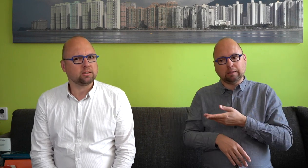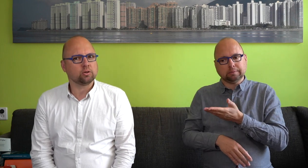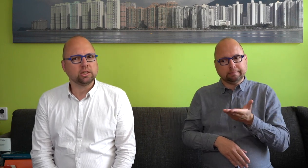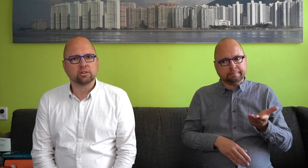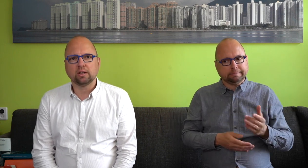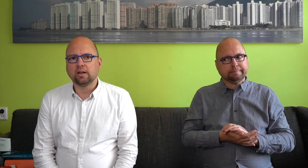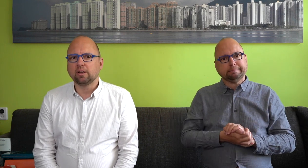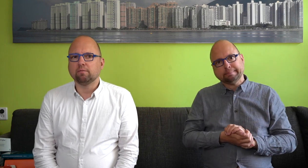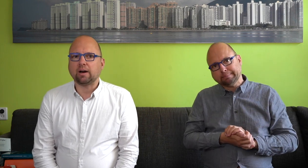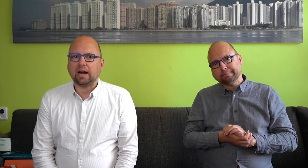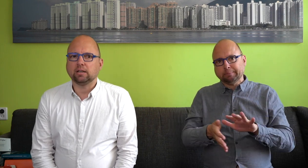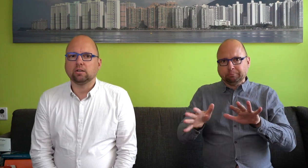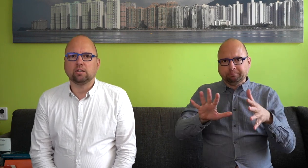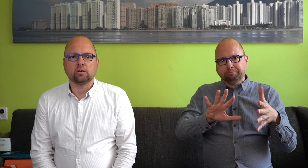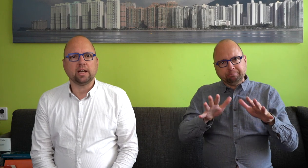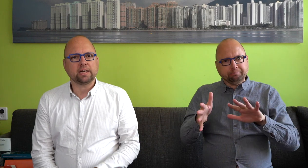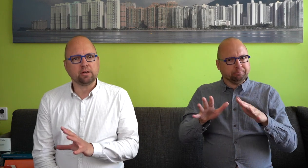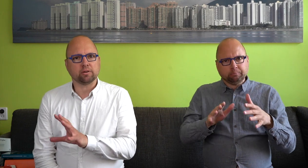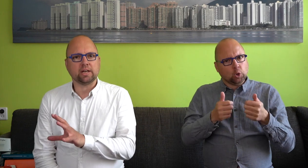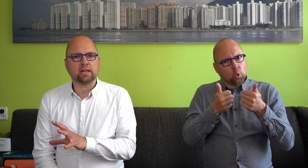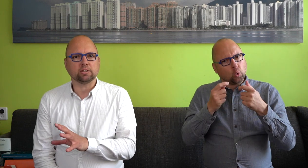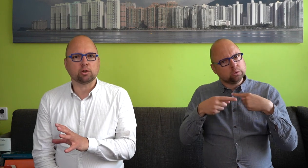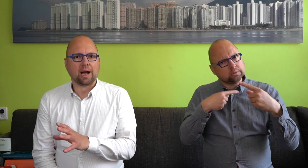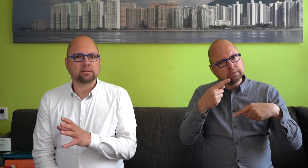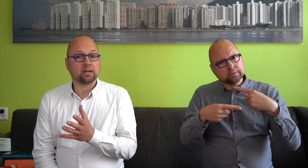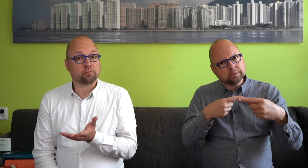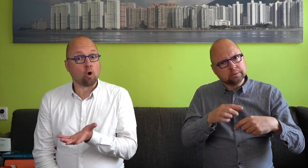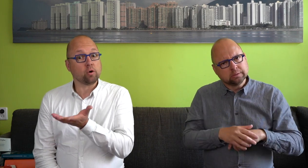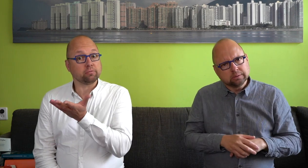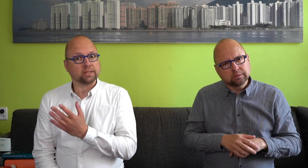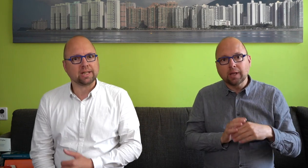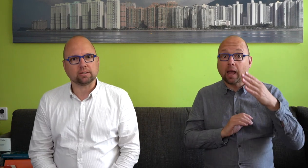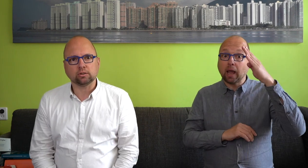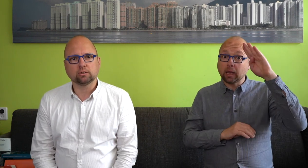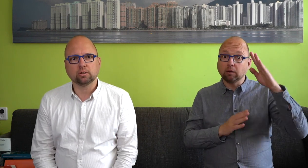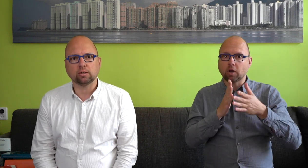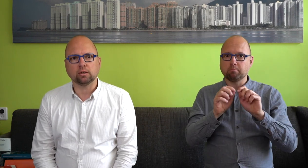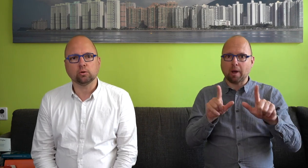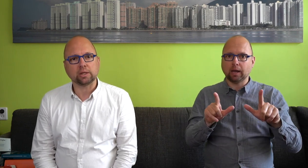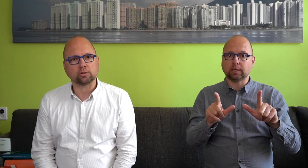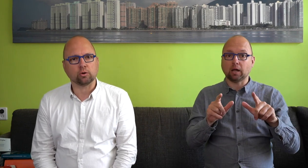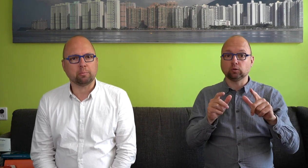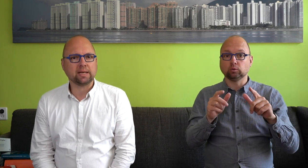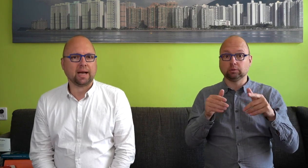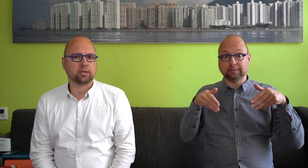is ook iets waar de erkenning van de Nederlandse gebarentaal, de verhoging van de status, goed aan zou kunnen bijdragen.